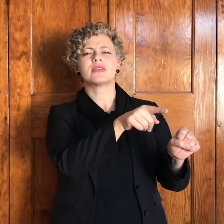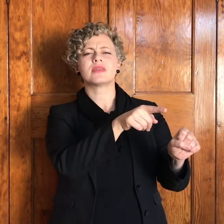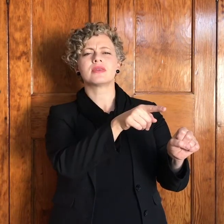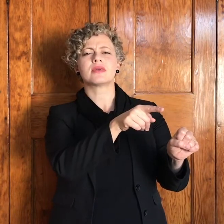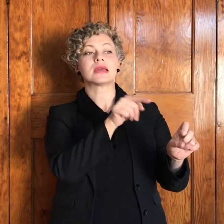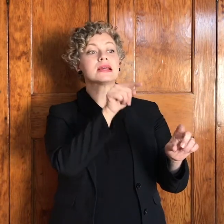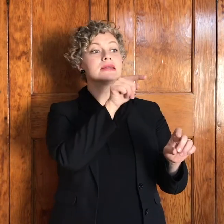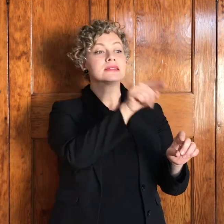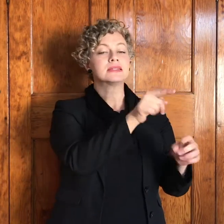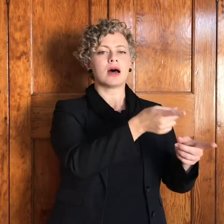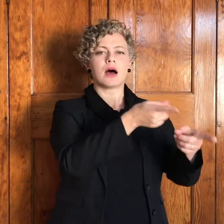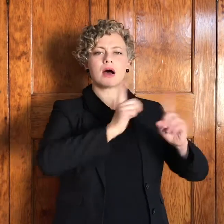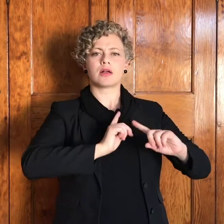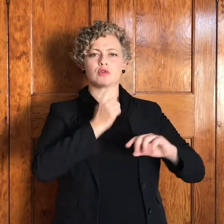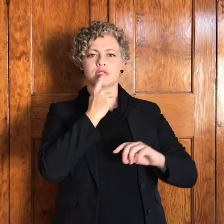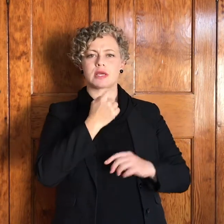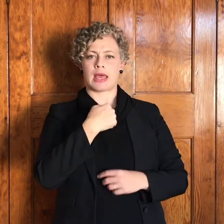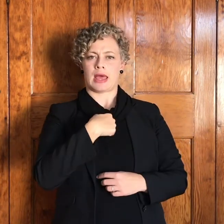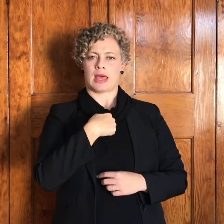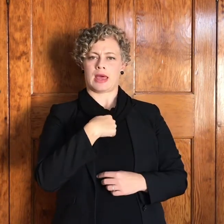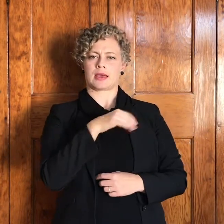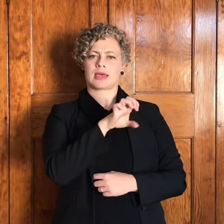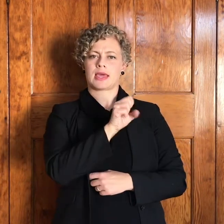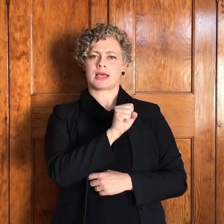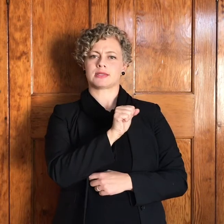maar nou sê ek is Jacob